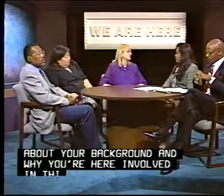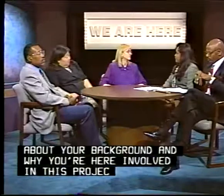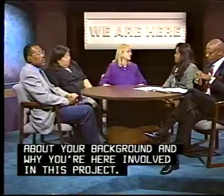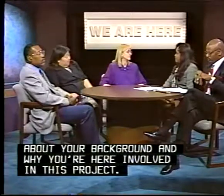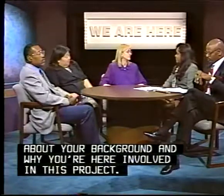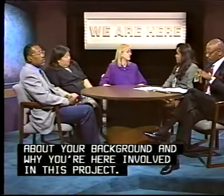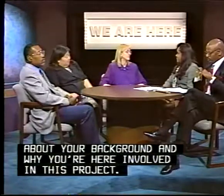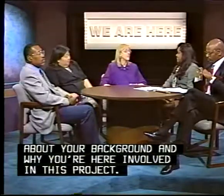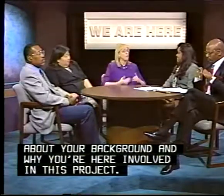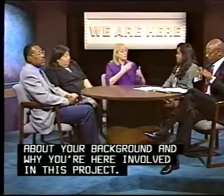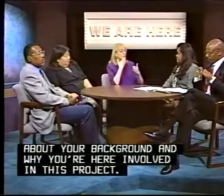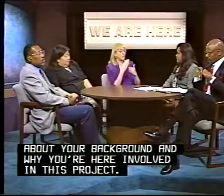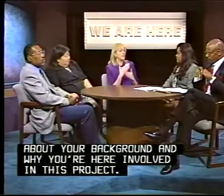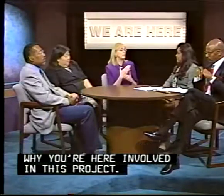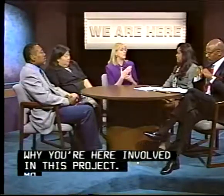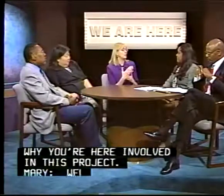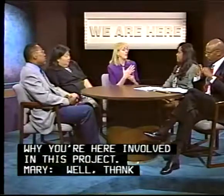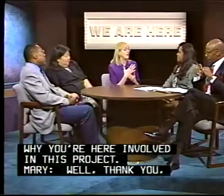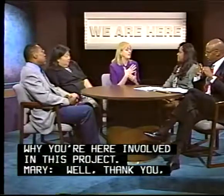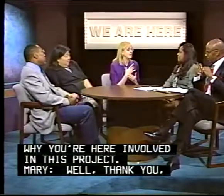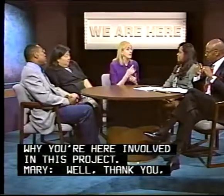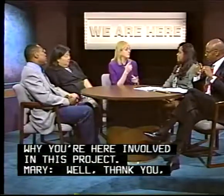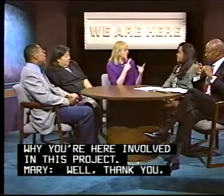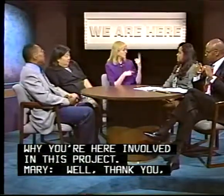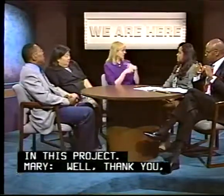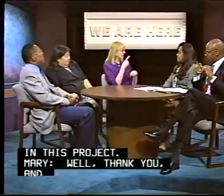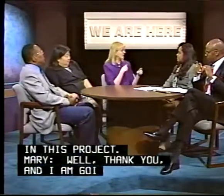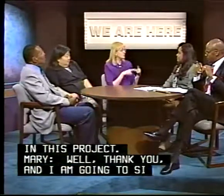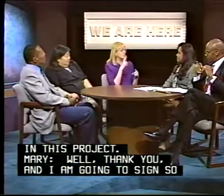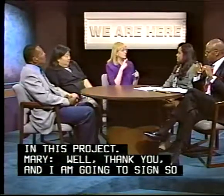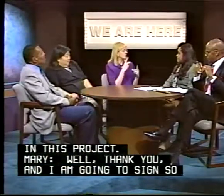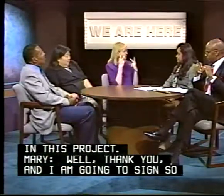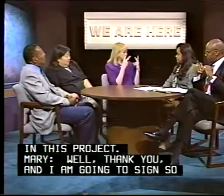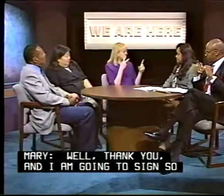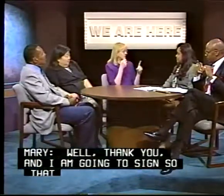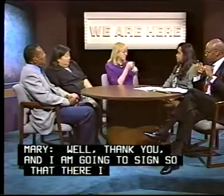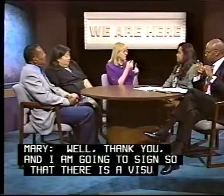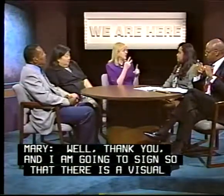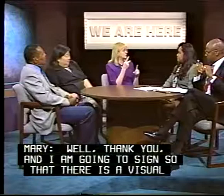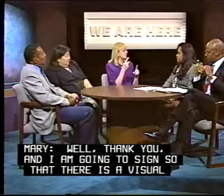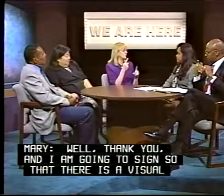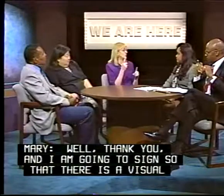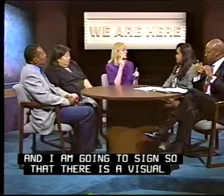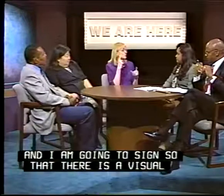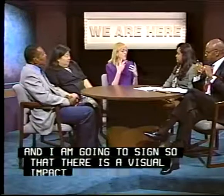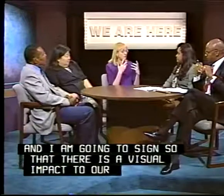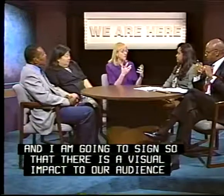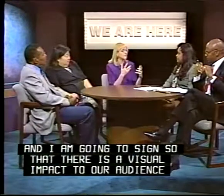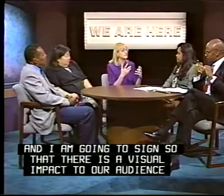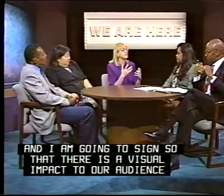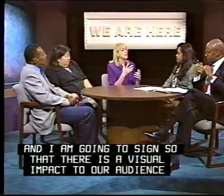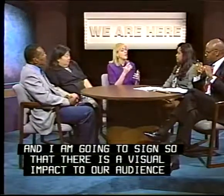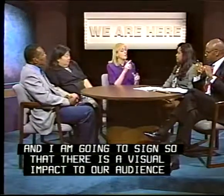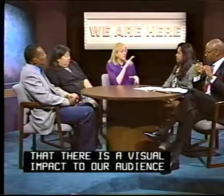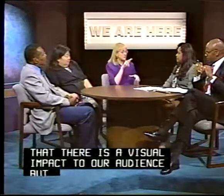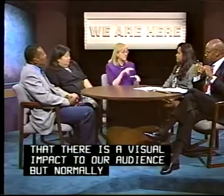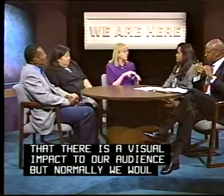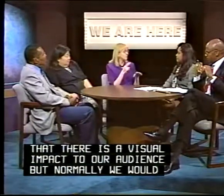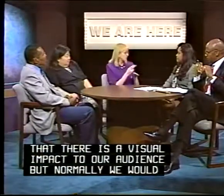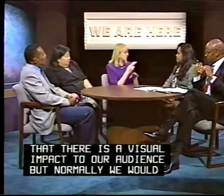in this project. Well, thank you. And I'm going to sign so there's a visual impact to our audience. But normally we